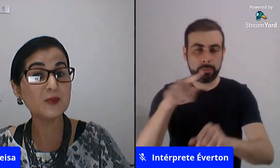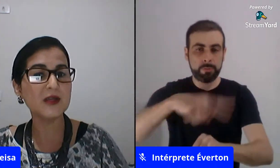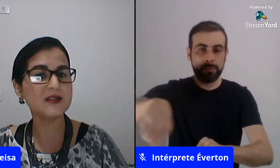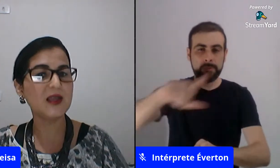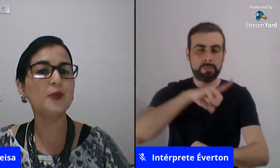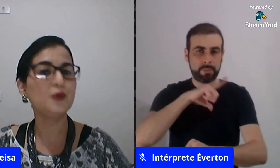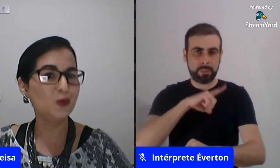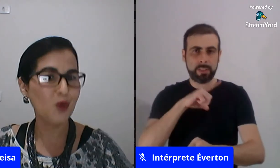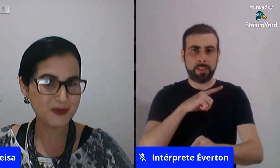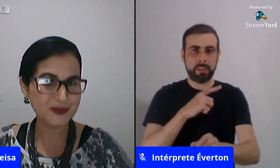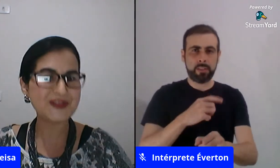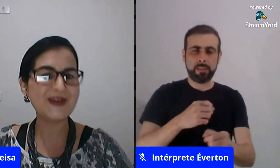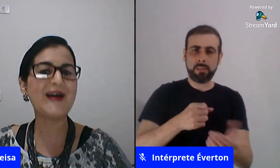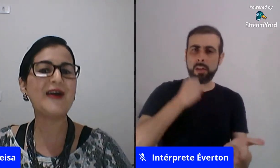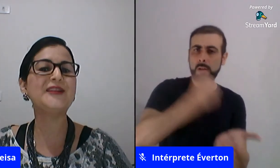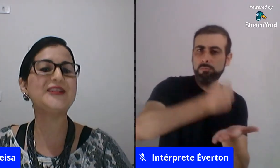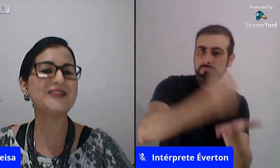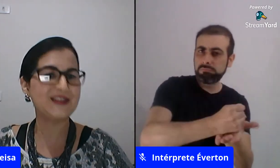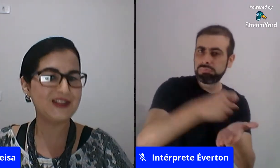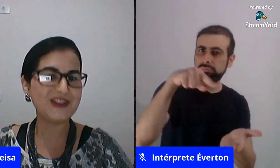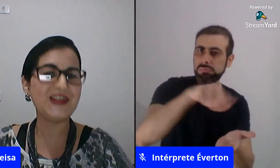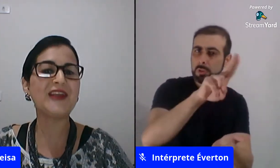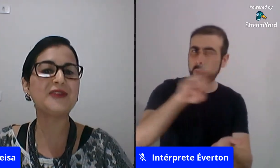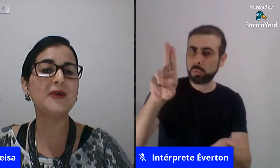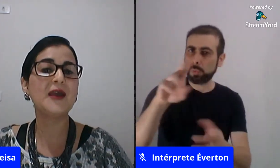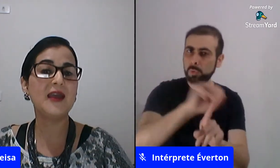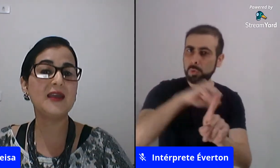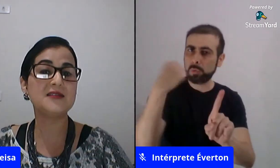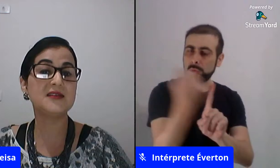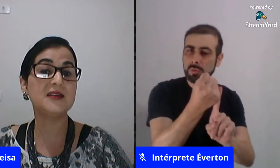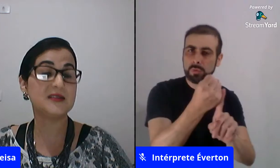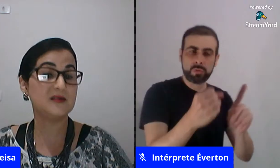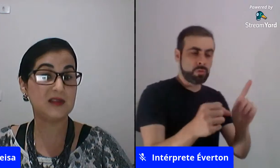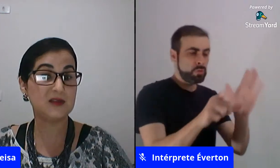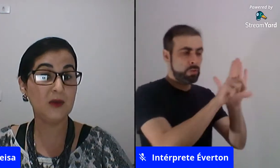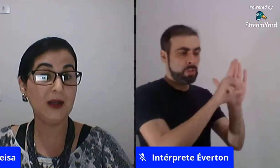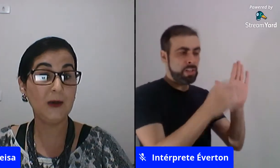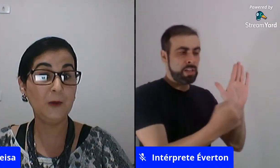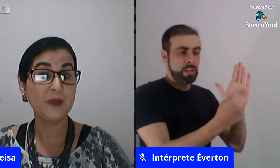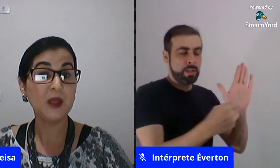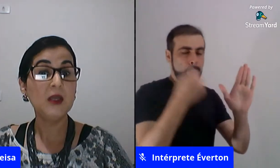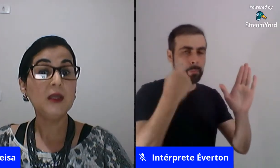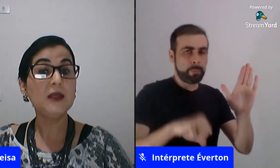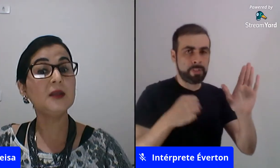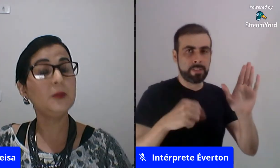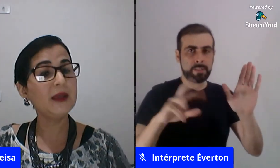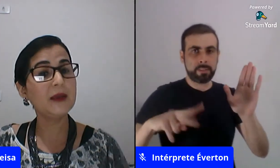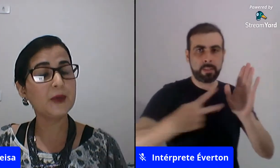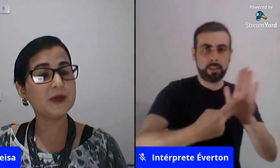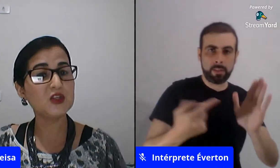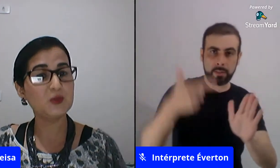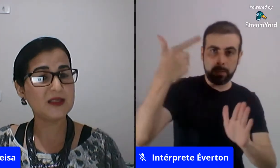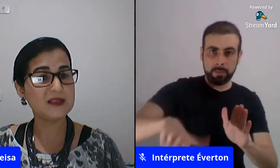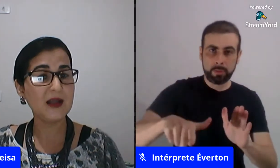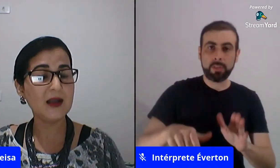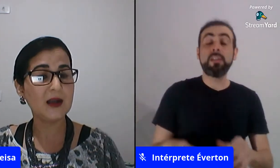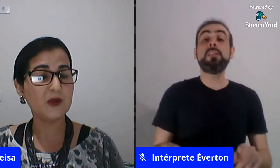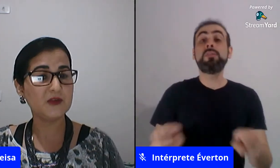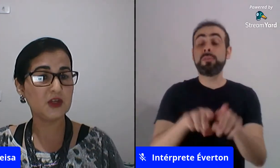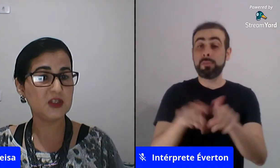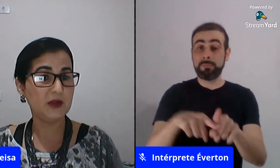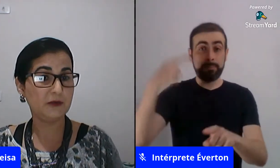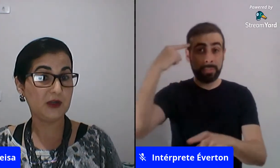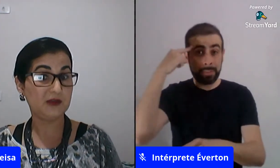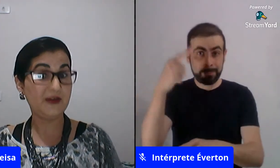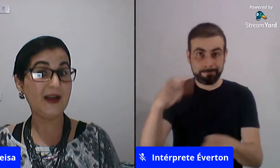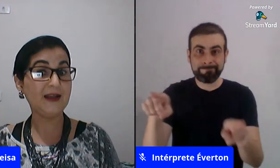leis por exemplo o nome social identidade de gênero redesignação sexual e também é importante pensar a